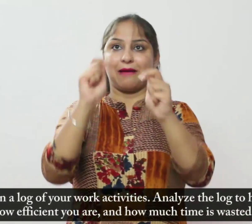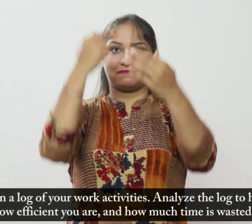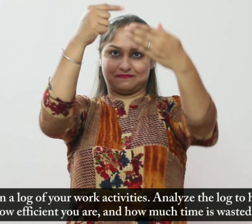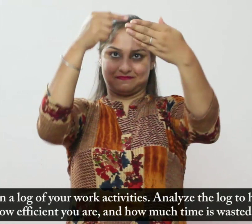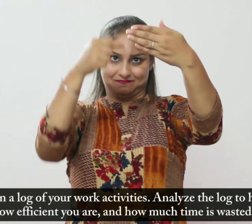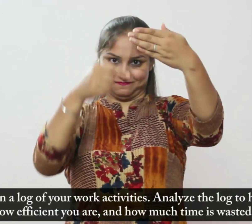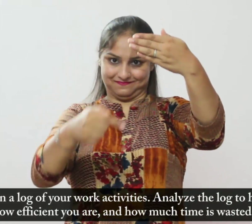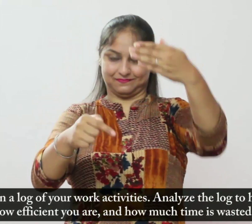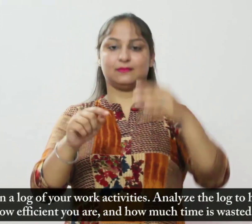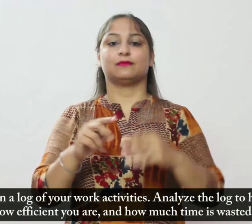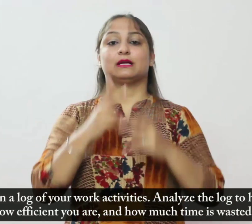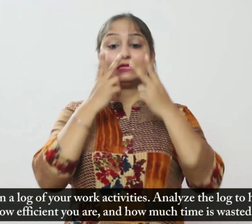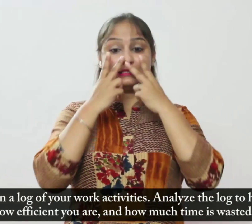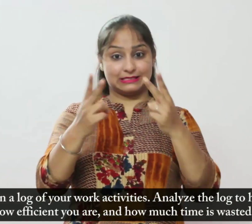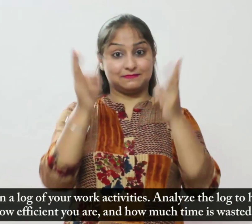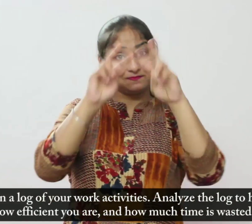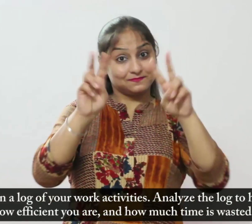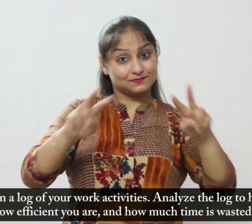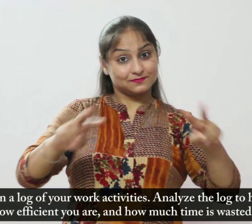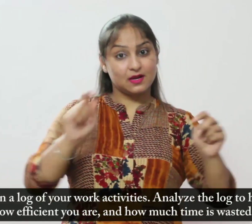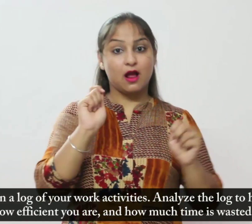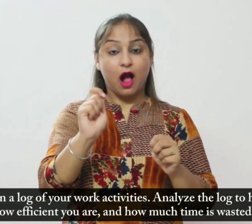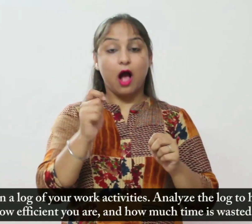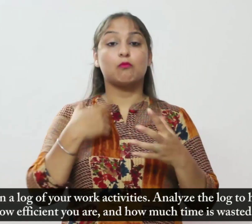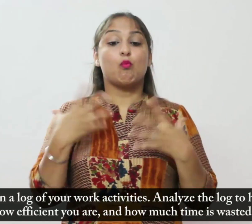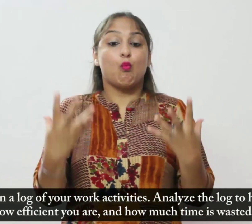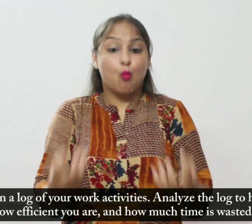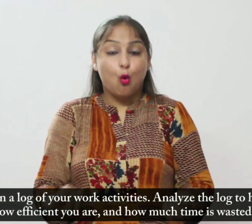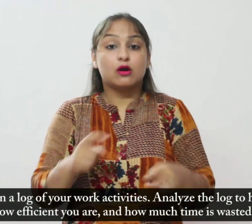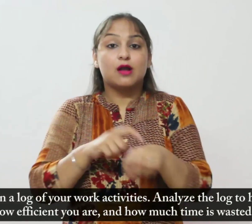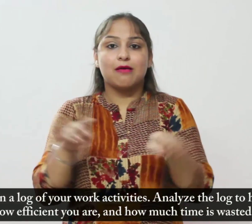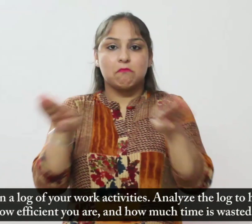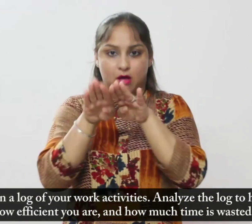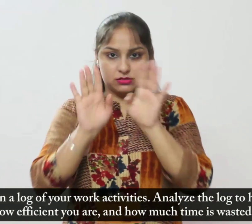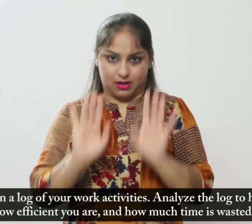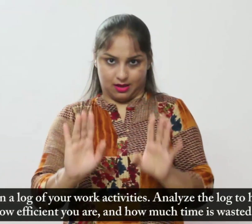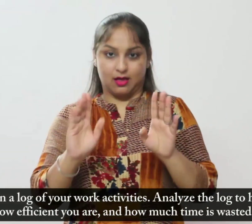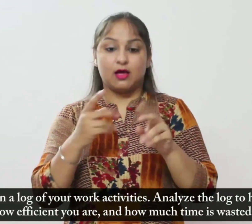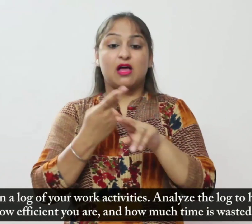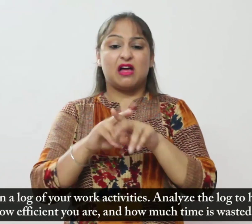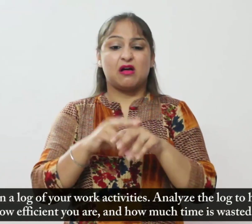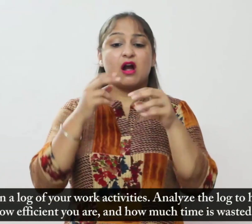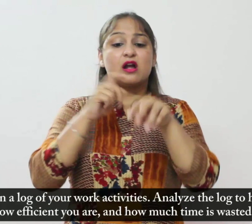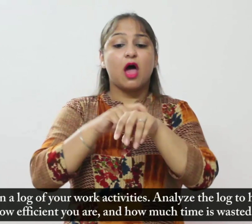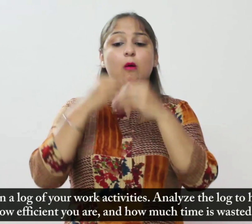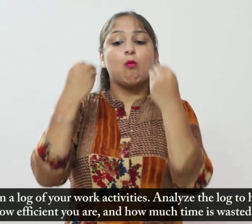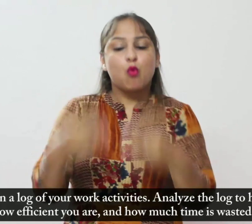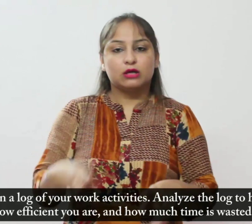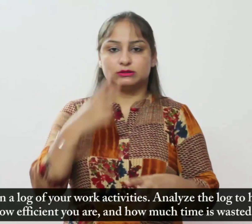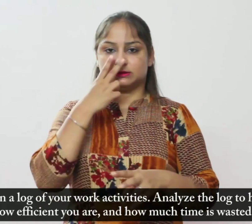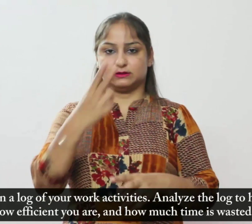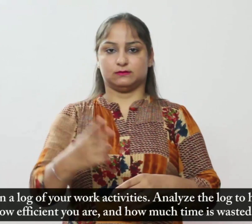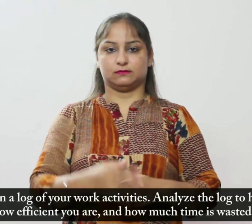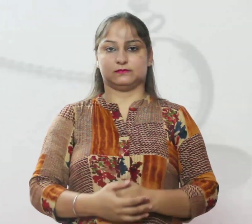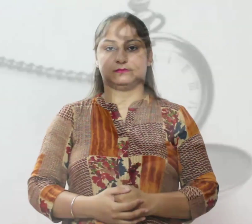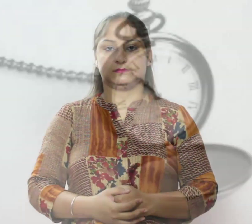अपने कारे गती विधियों का एक लौग बनाए रखे आपको ये समझने में मदद करने के लिए